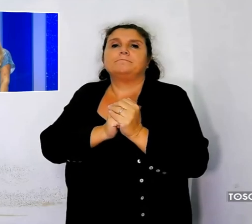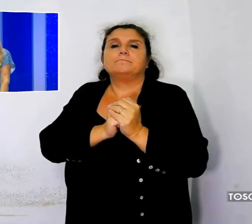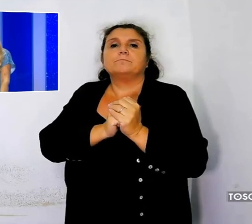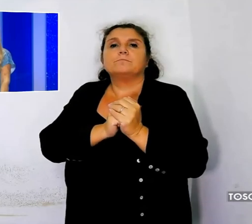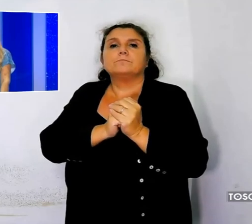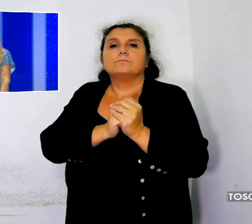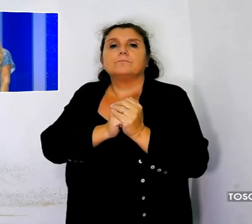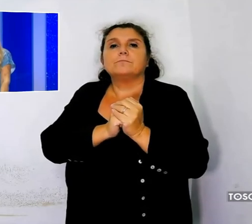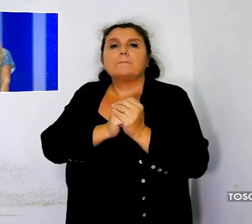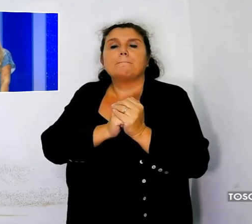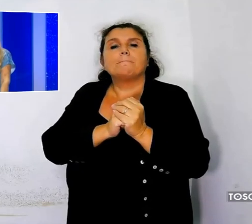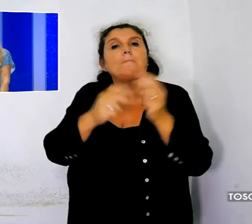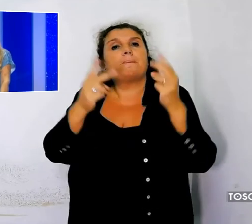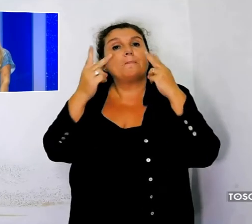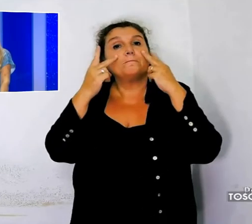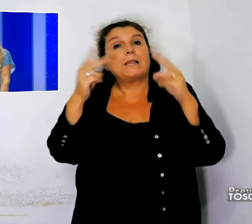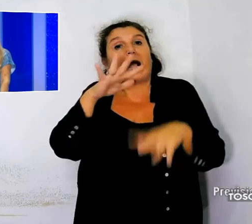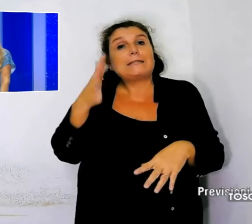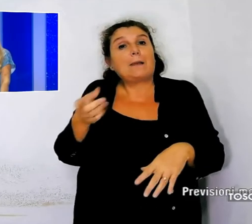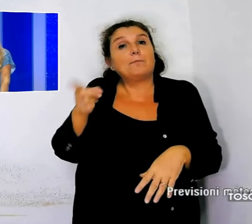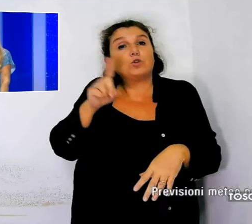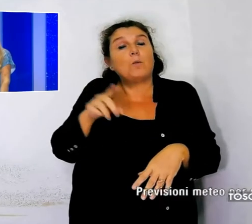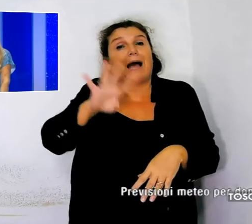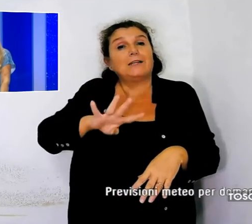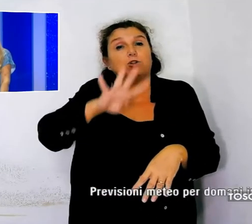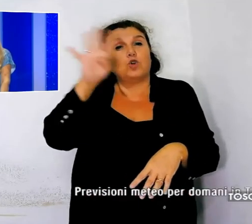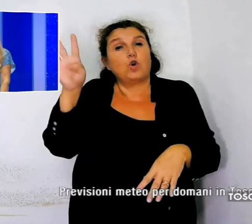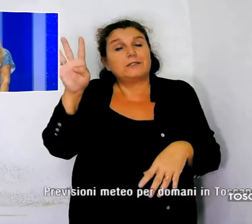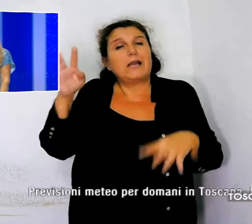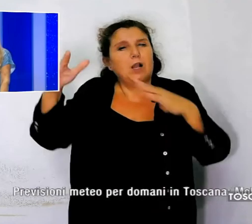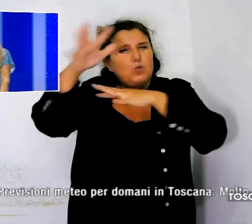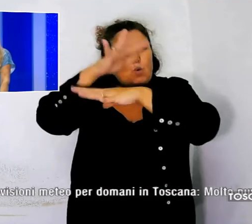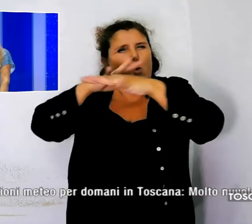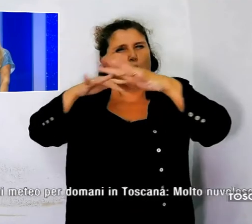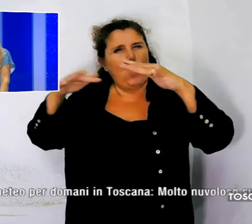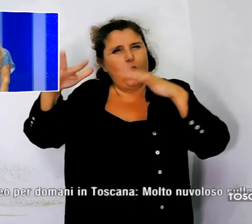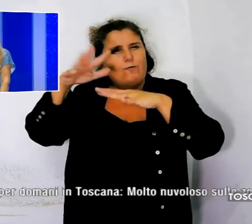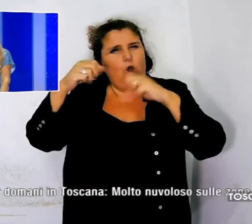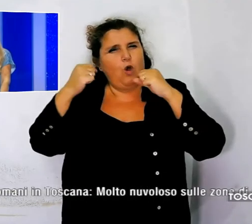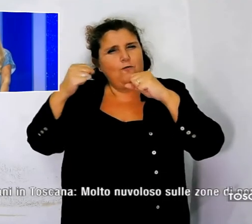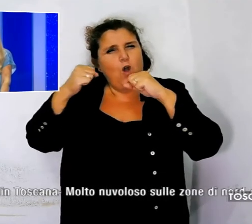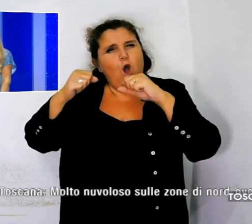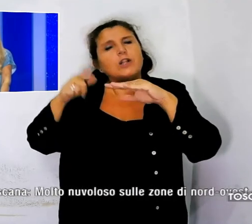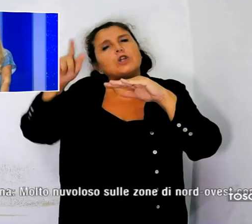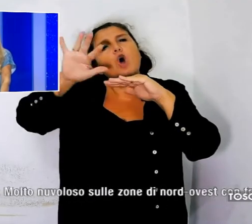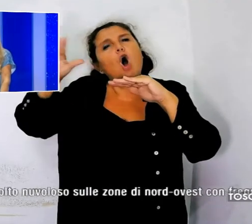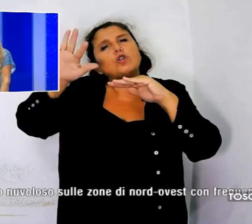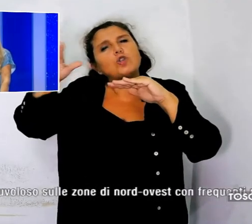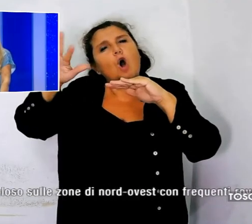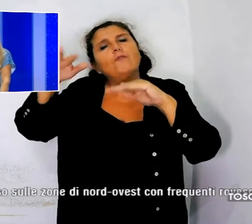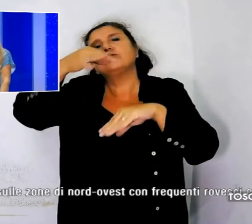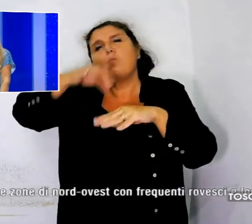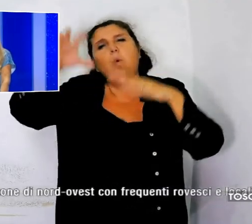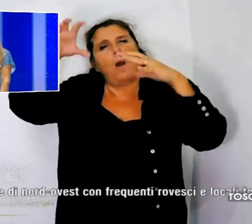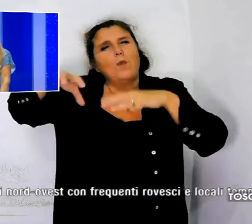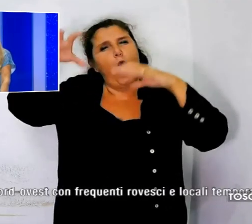E ora uno sguardo ai prisioni del tempo per domani in Toscana, molto nuvoloso sulle zone di nord-ovest, con frequenti rovesci e